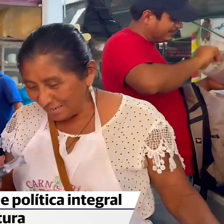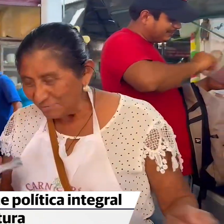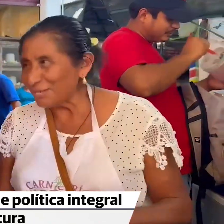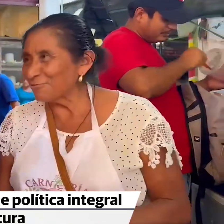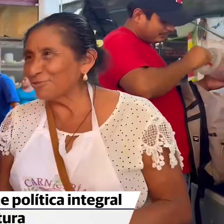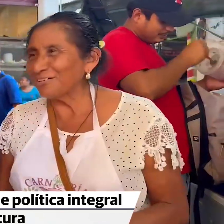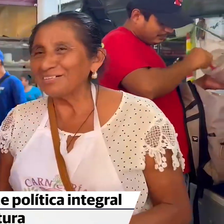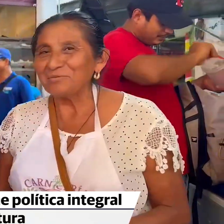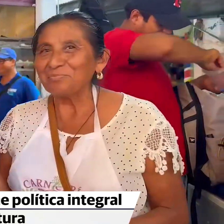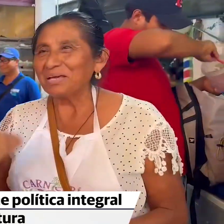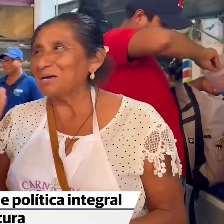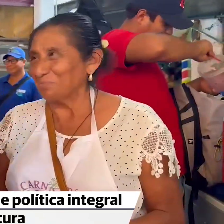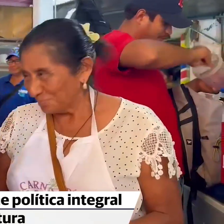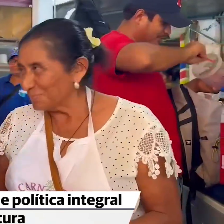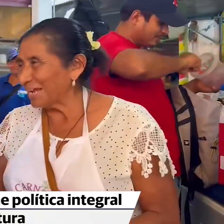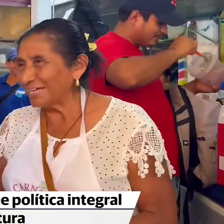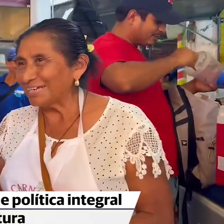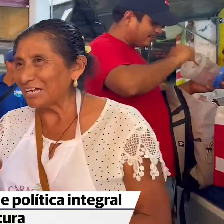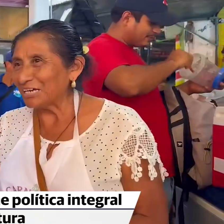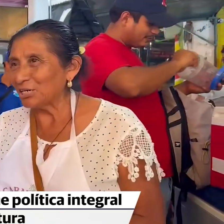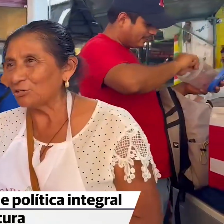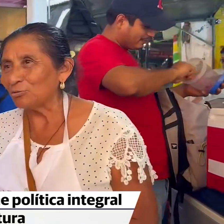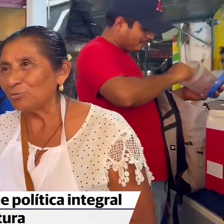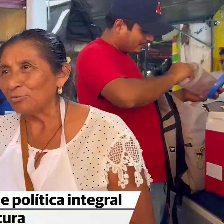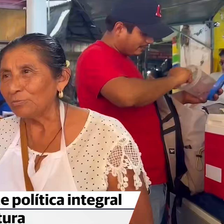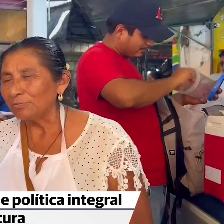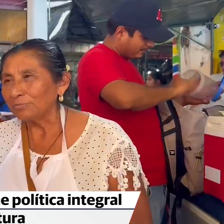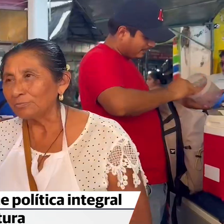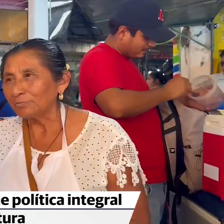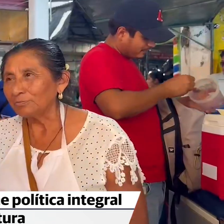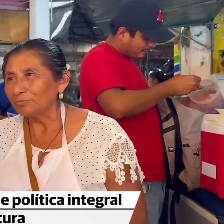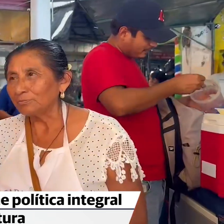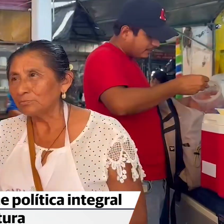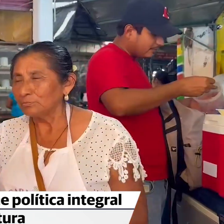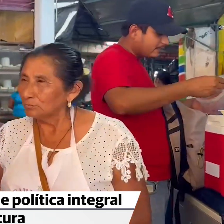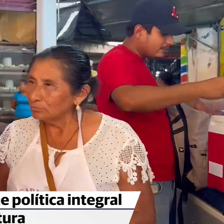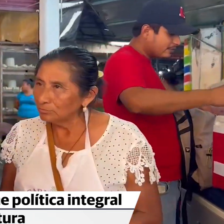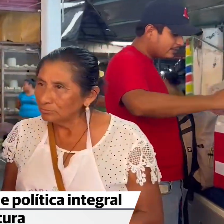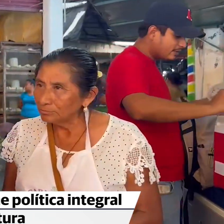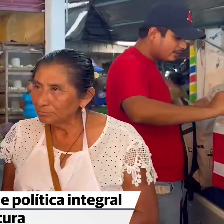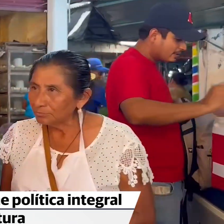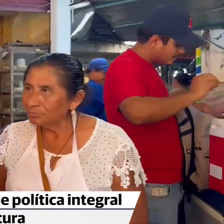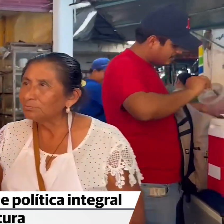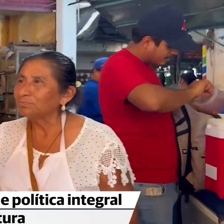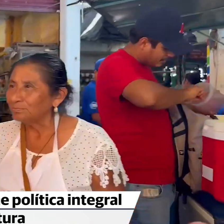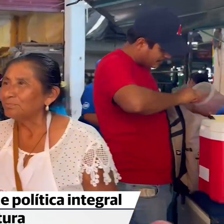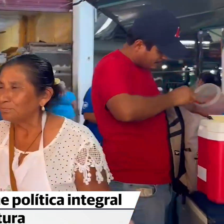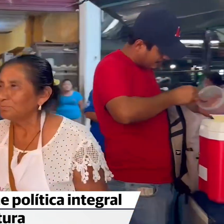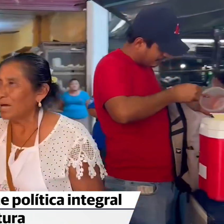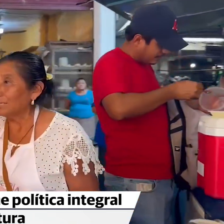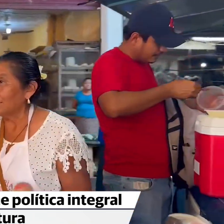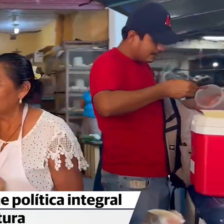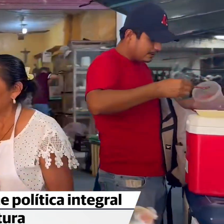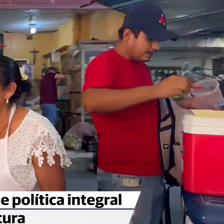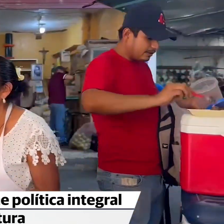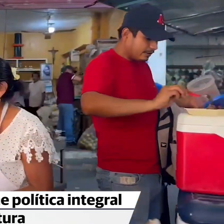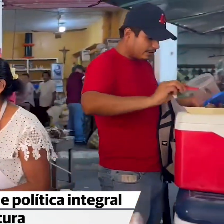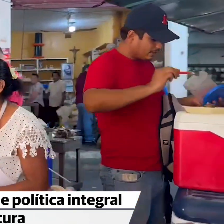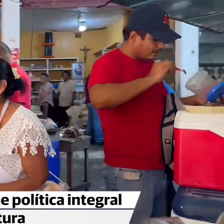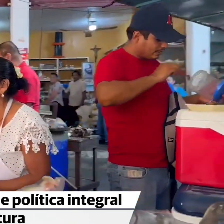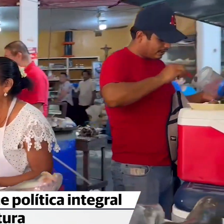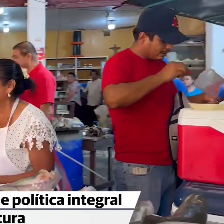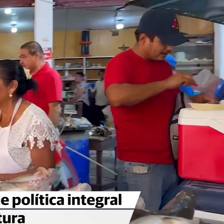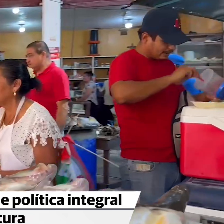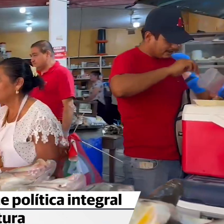viven en la entidad, y con base en ello, crear un instituto para atenderlos de manera personalizada. Señaló que el tema de la discapacidad le